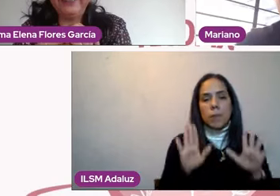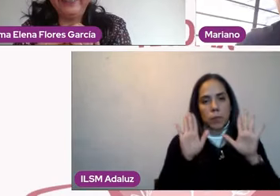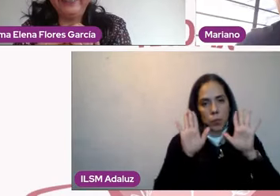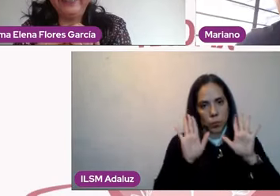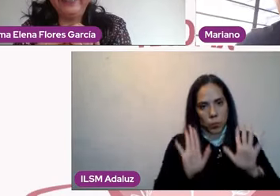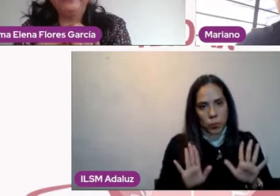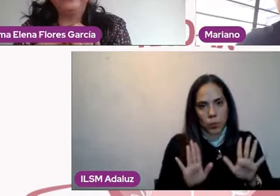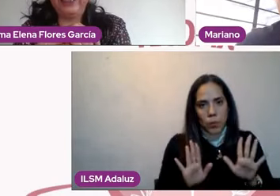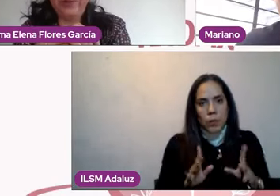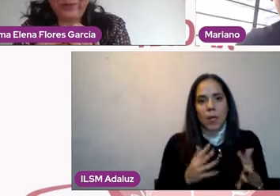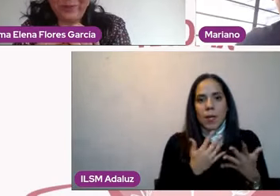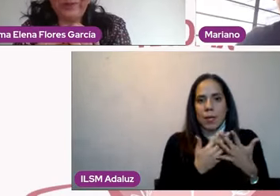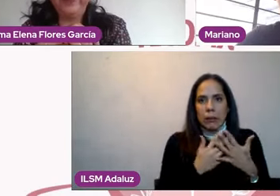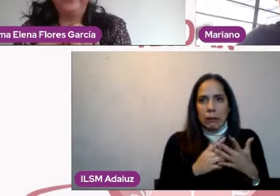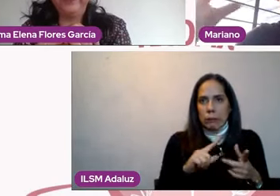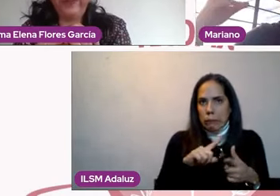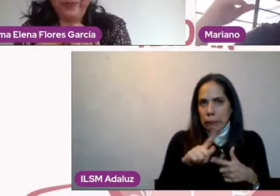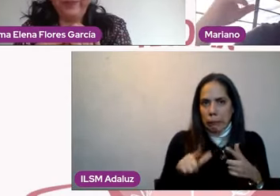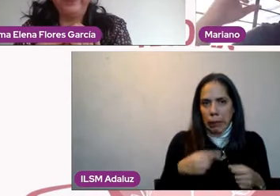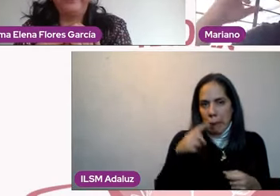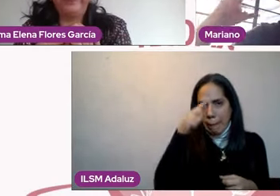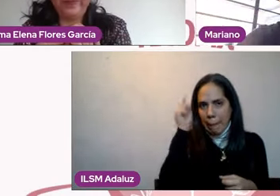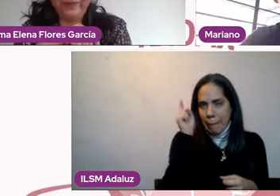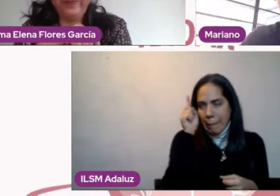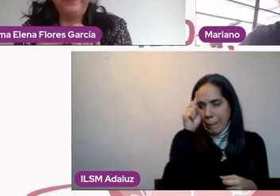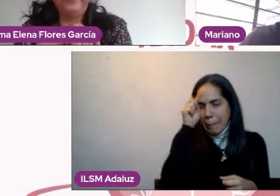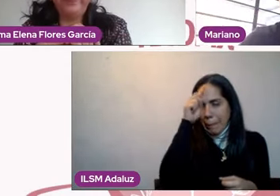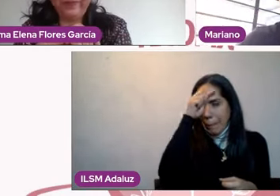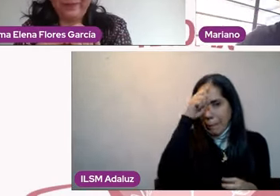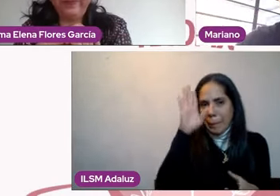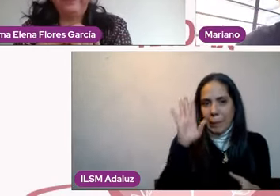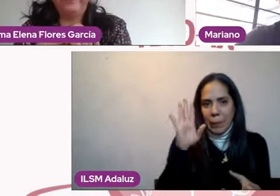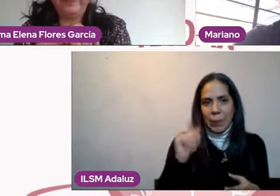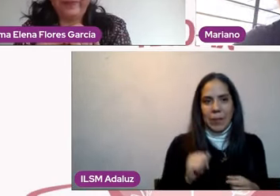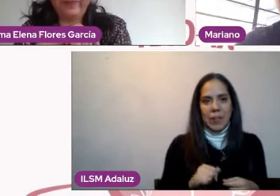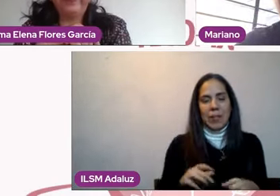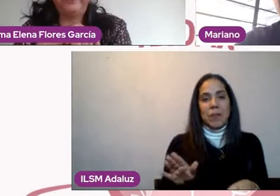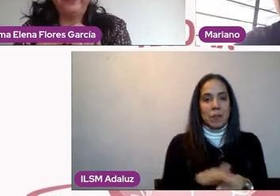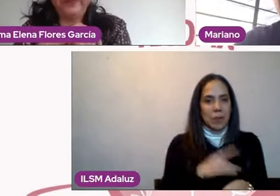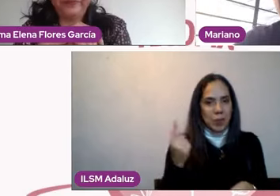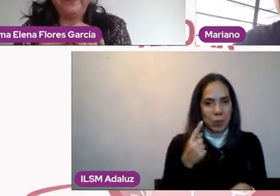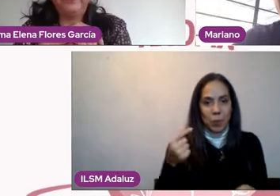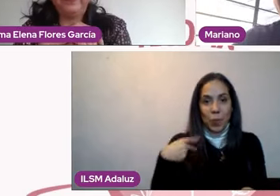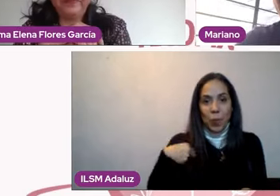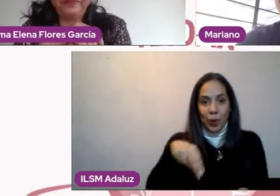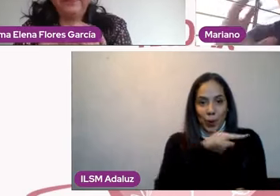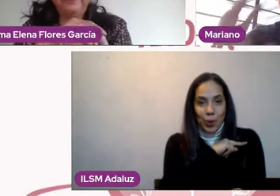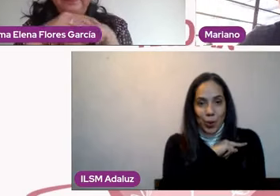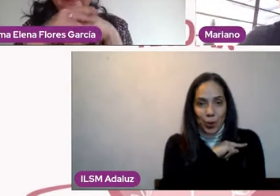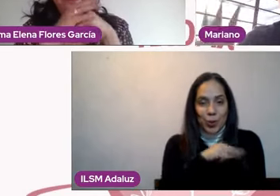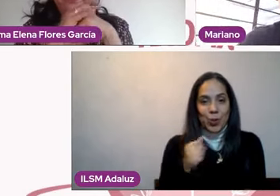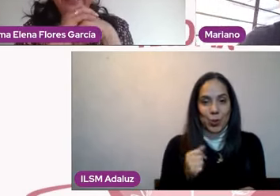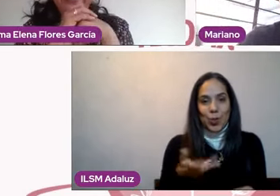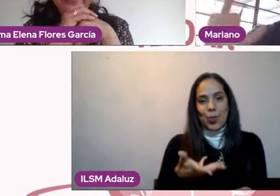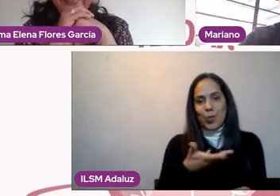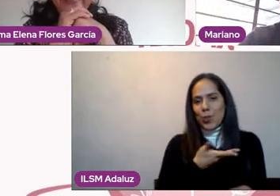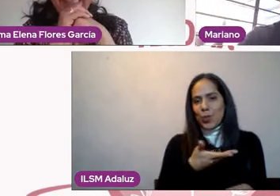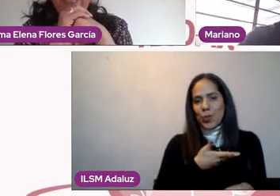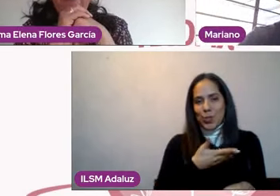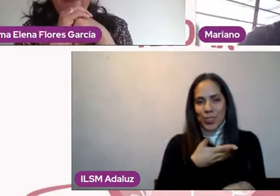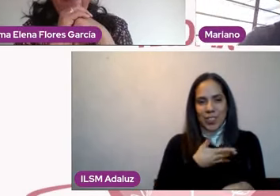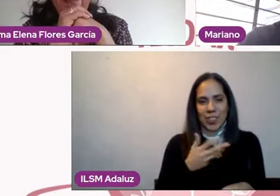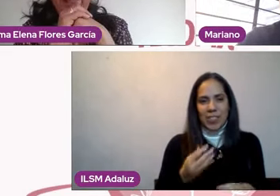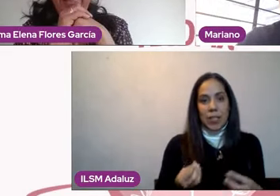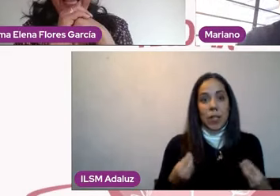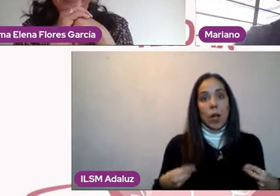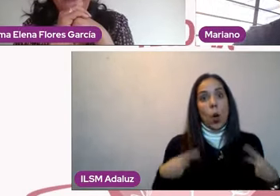el tener pareja. Es decir, es tener una vida tan satisfactoria a nivel personal que necesite yo una muy